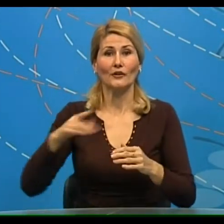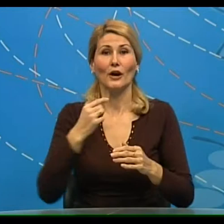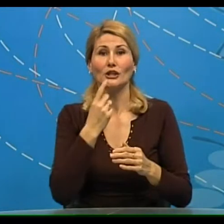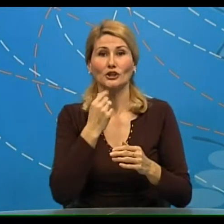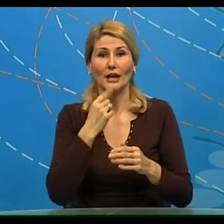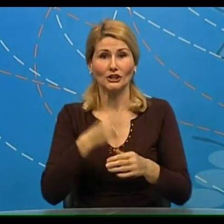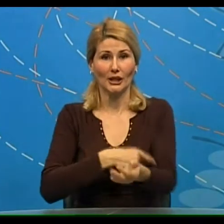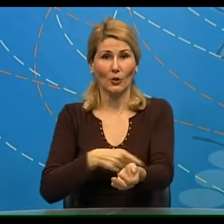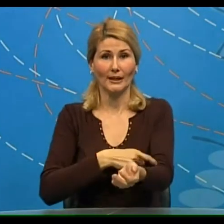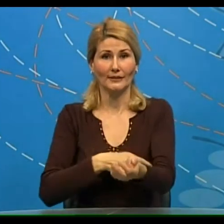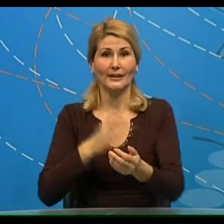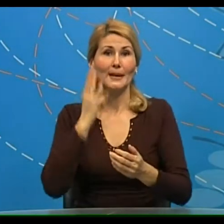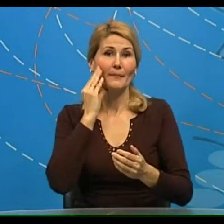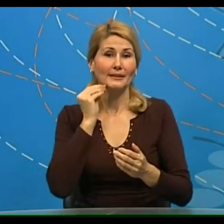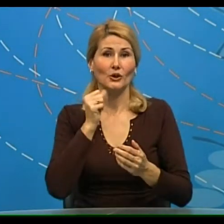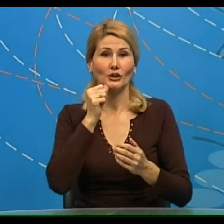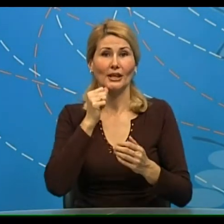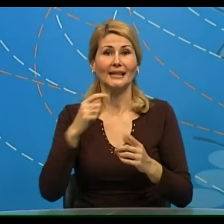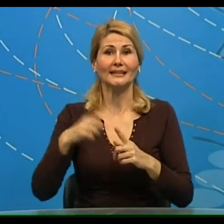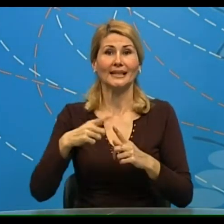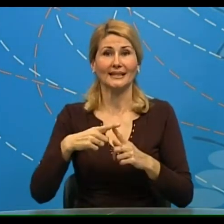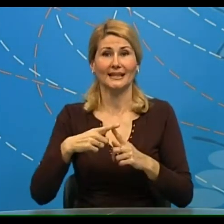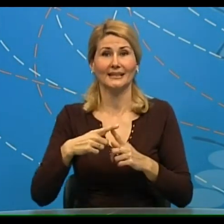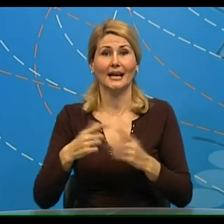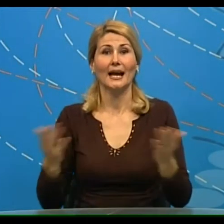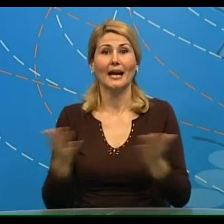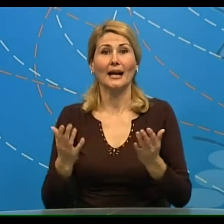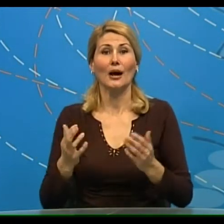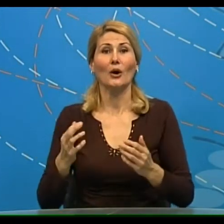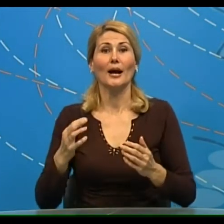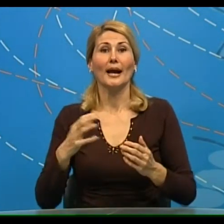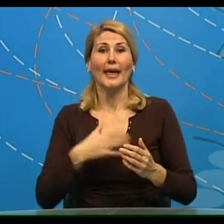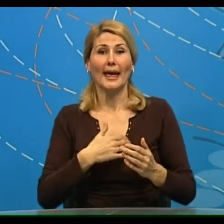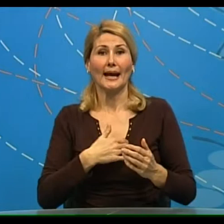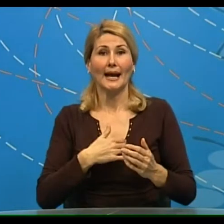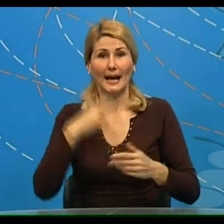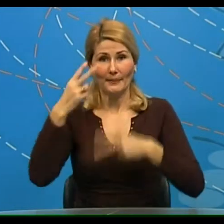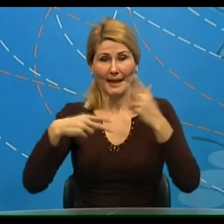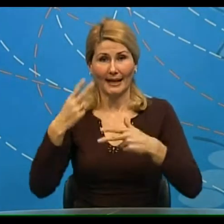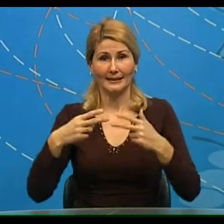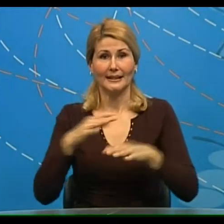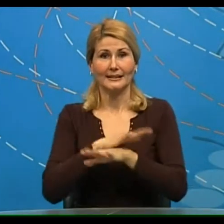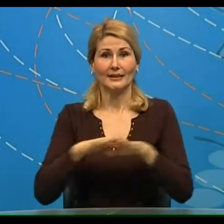u krvi, masnoće i triglicerida, kao i EKG pregled. Završetak projekta